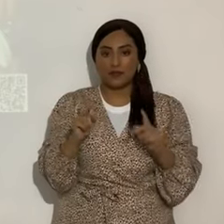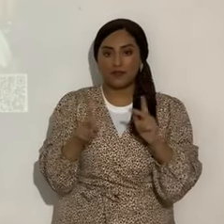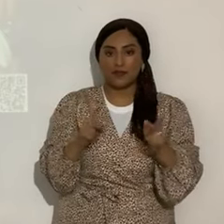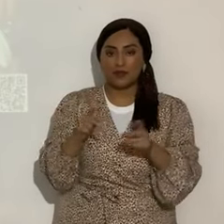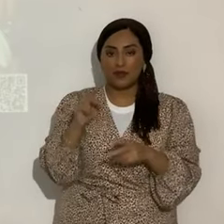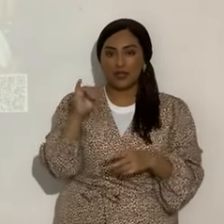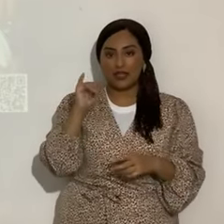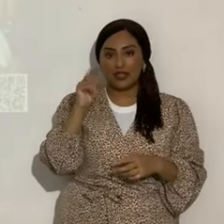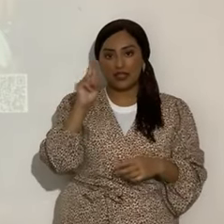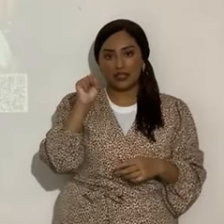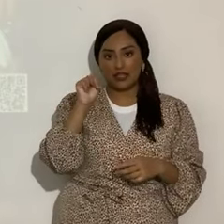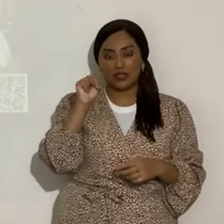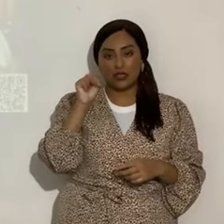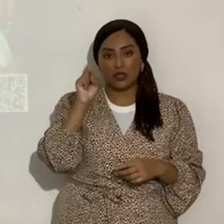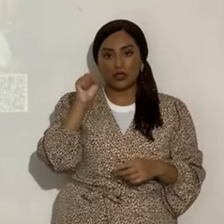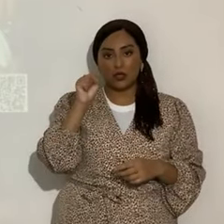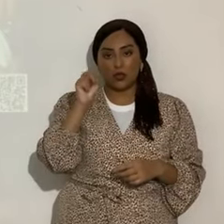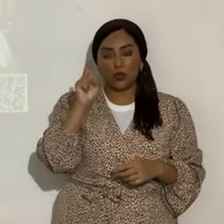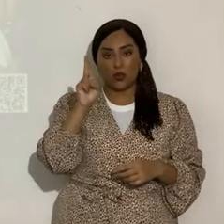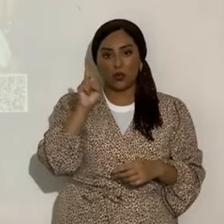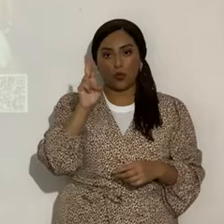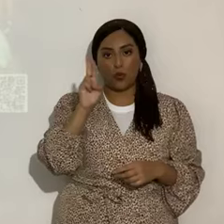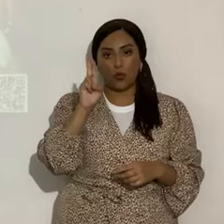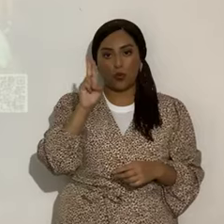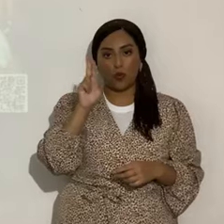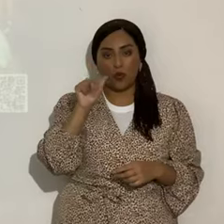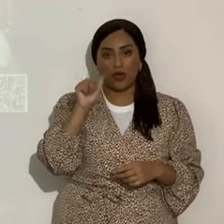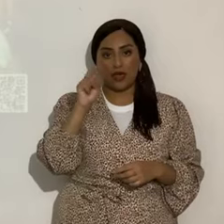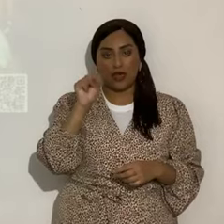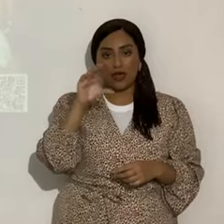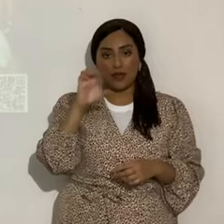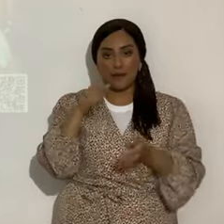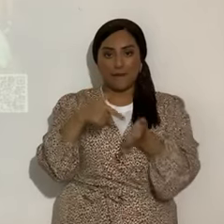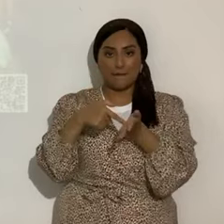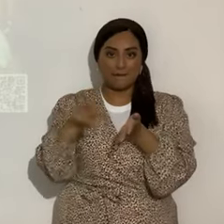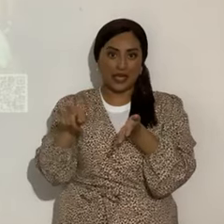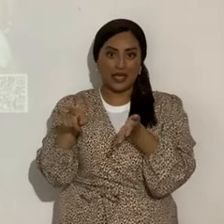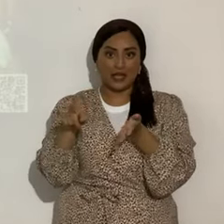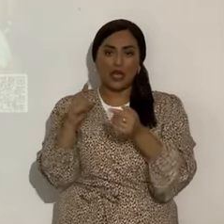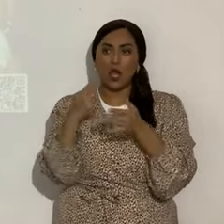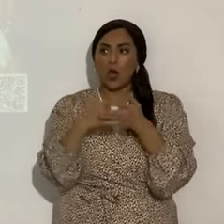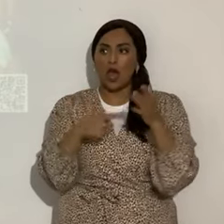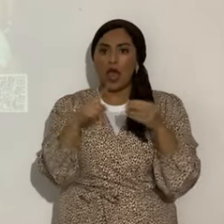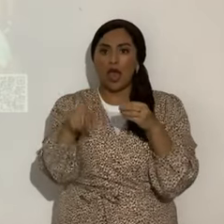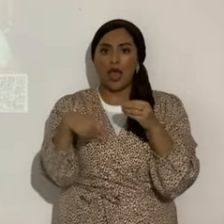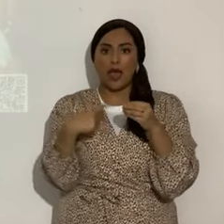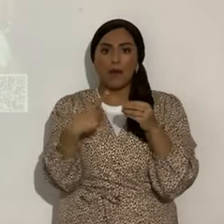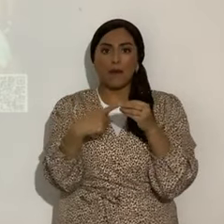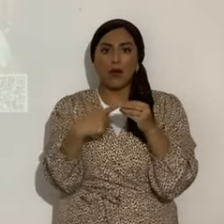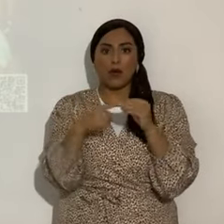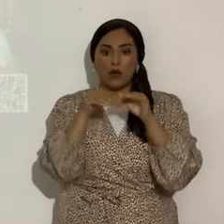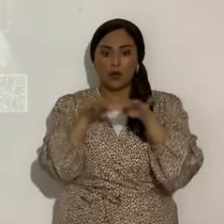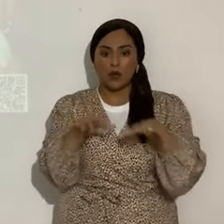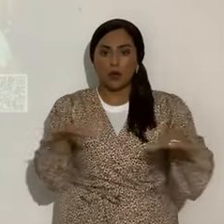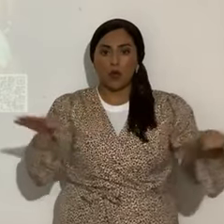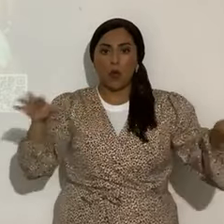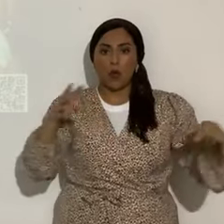todo eso, ¿no? Lo que pierden. Y la contaminación, porque todo eso va a ir, eran